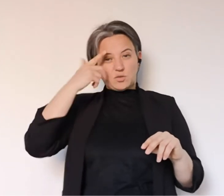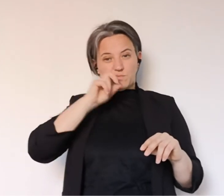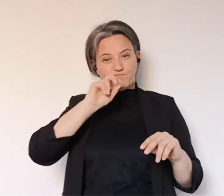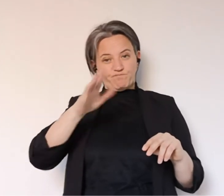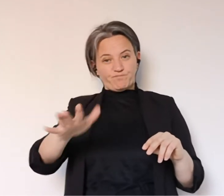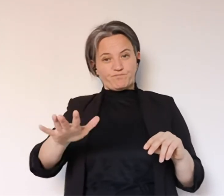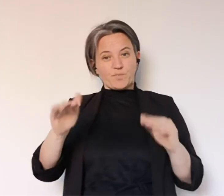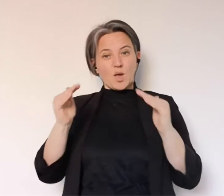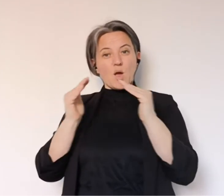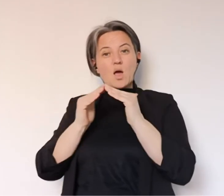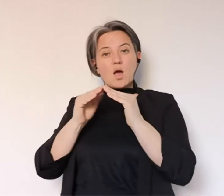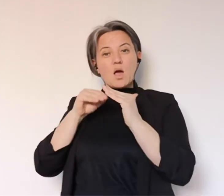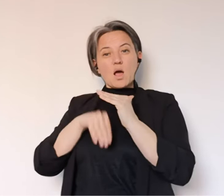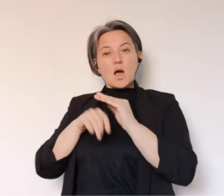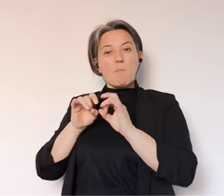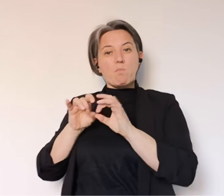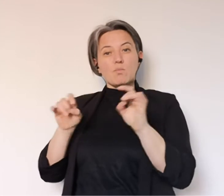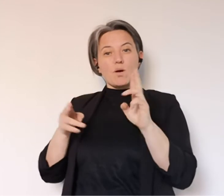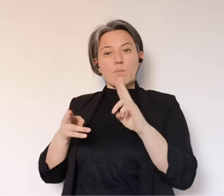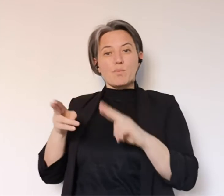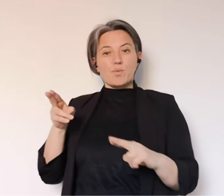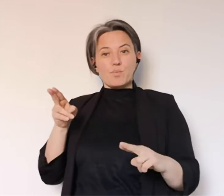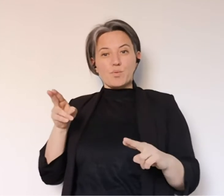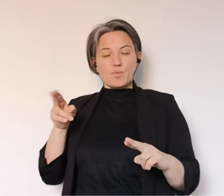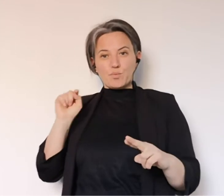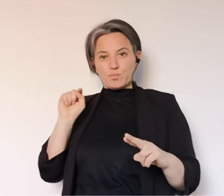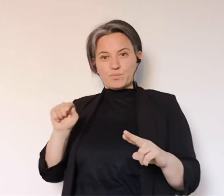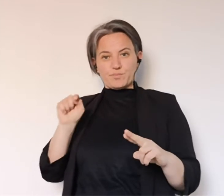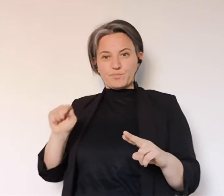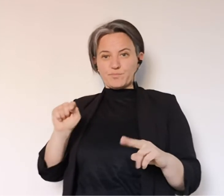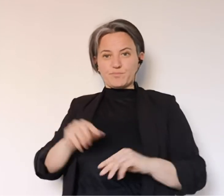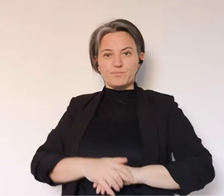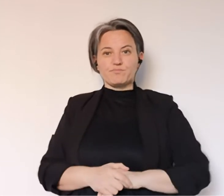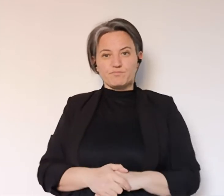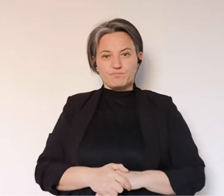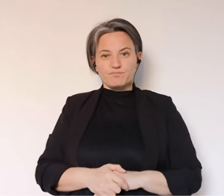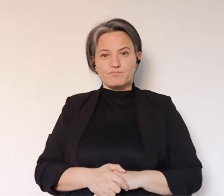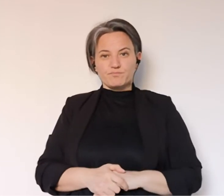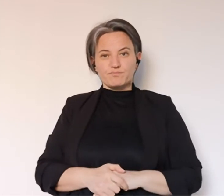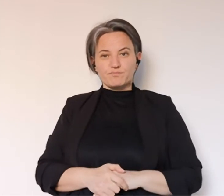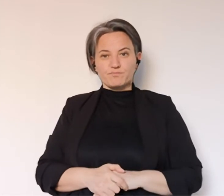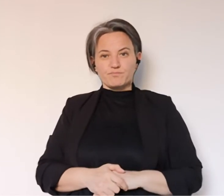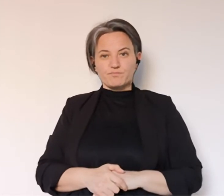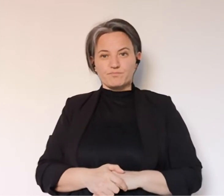aziende non solo, che oggigiorno uno dei luoghi dove questo sistema di propagazione è più